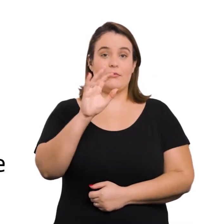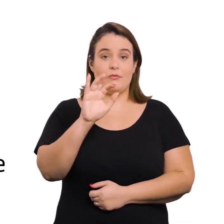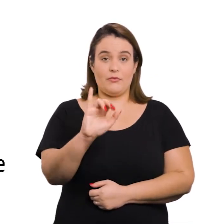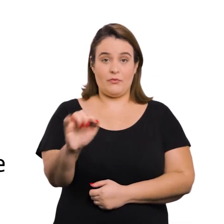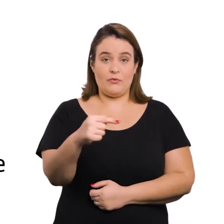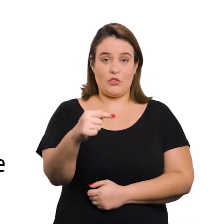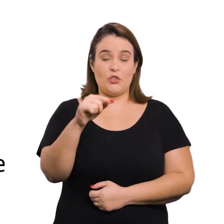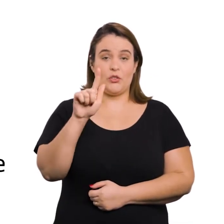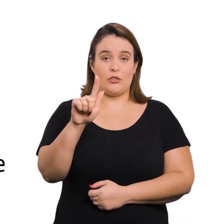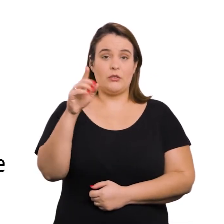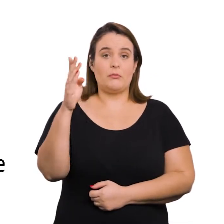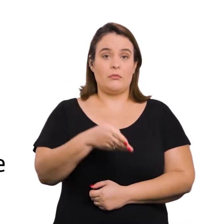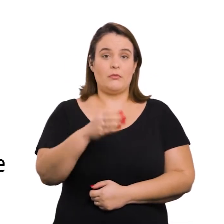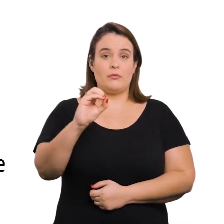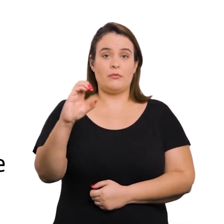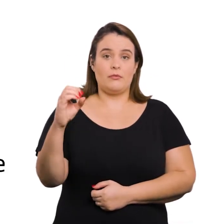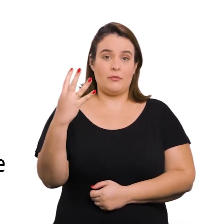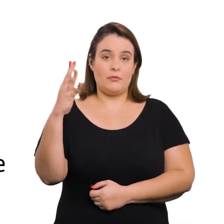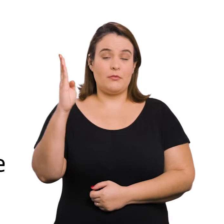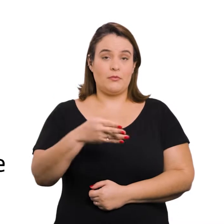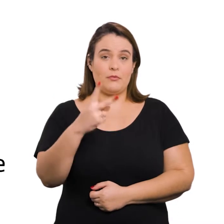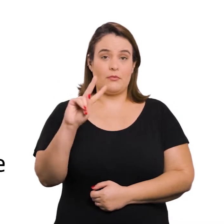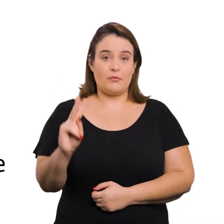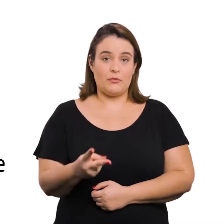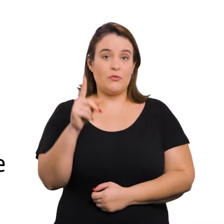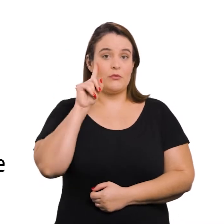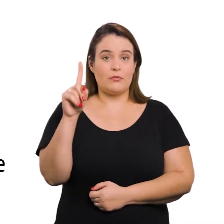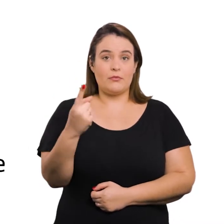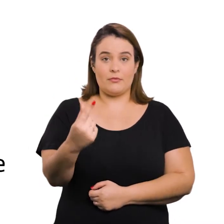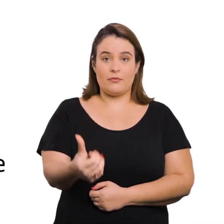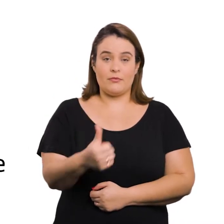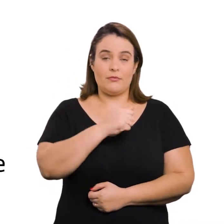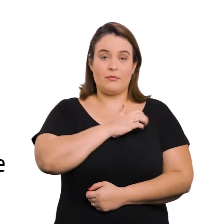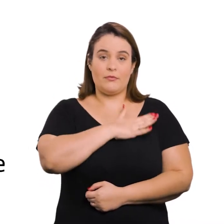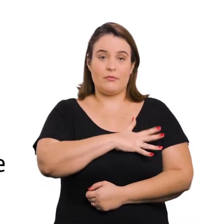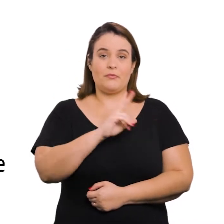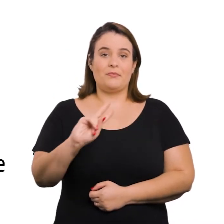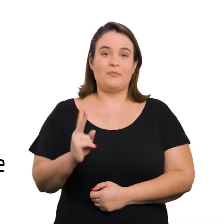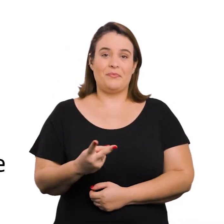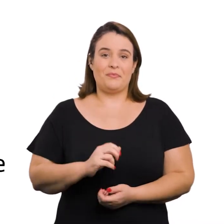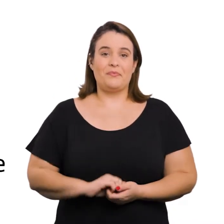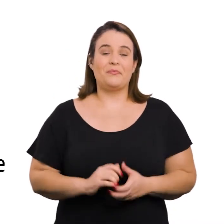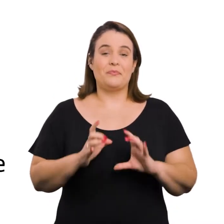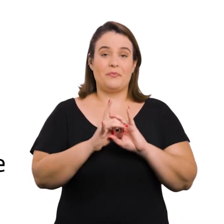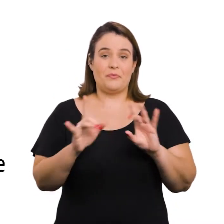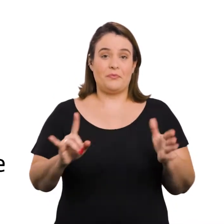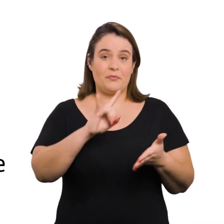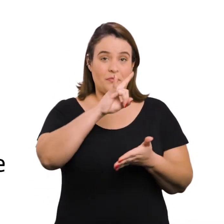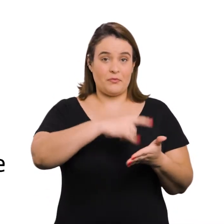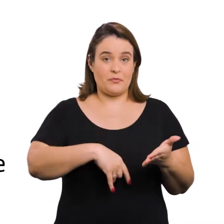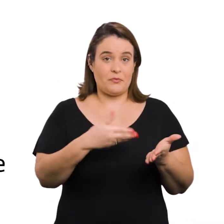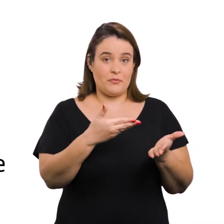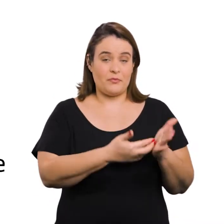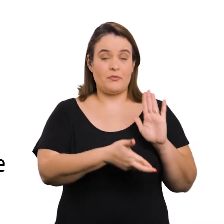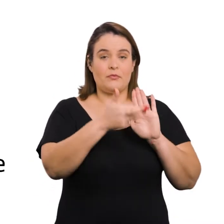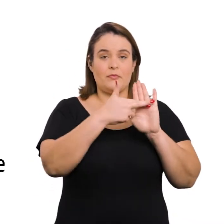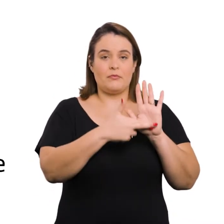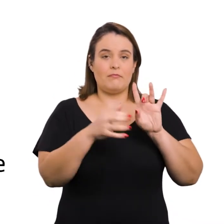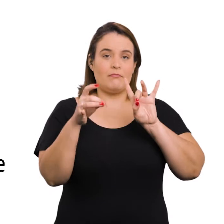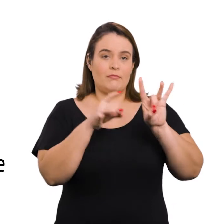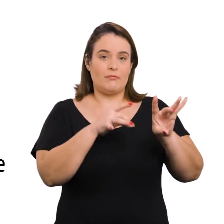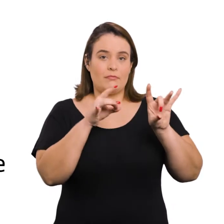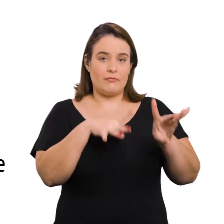hífem G, barra 004, barra 2000, de 16 de agosto de 2000. Aprova o documento